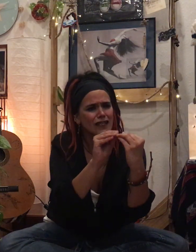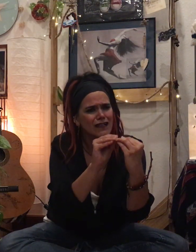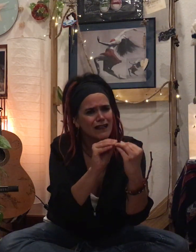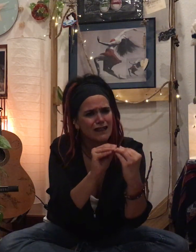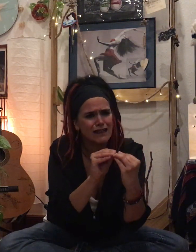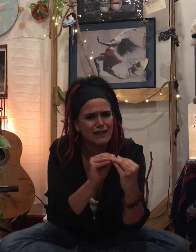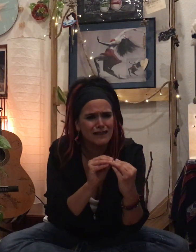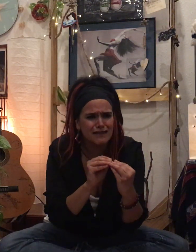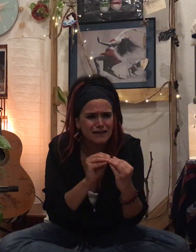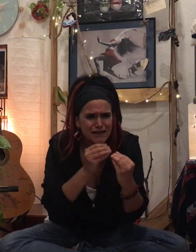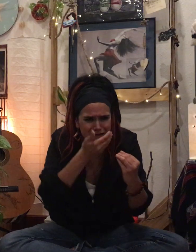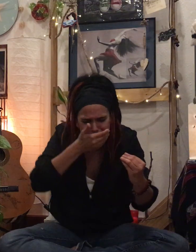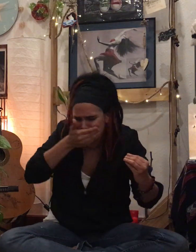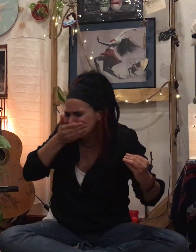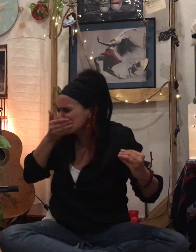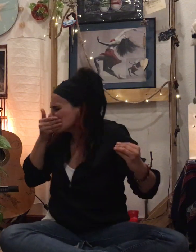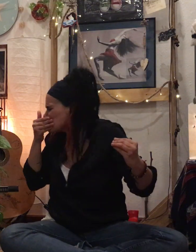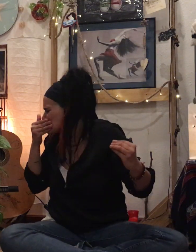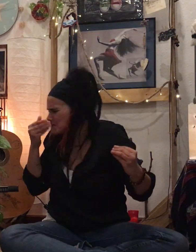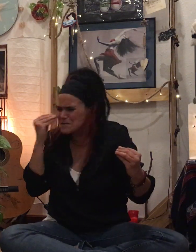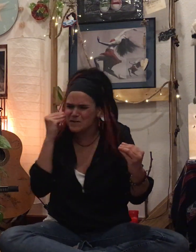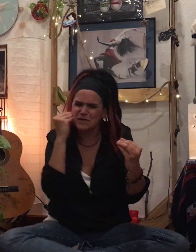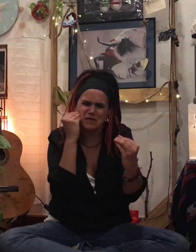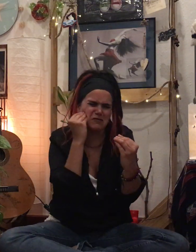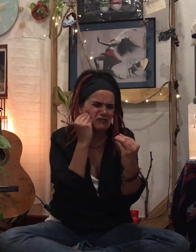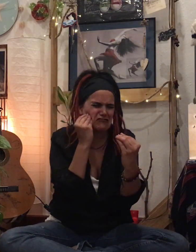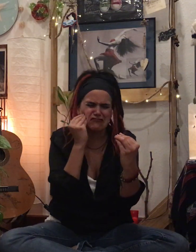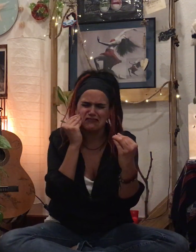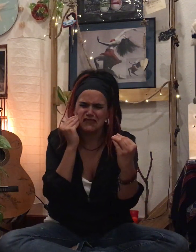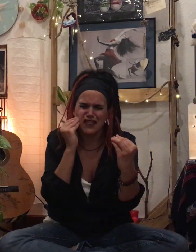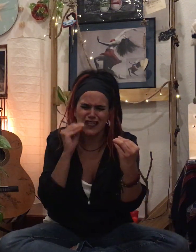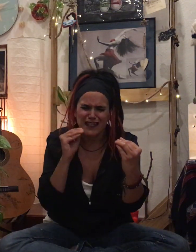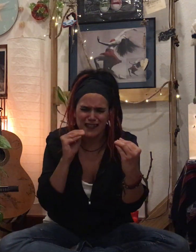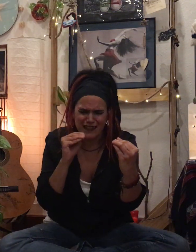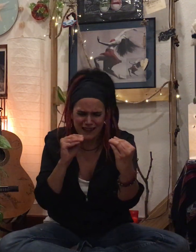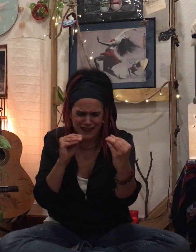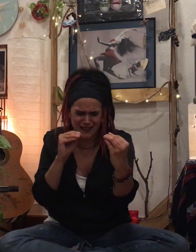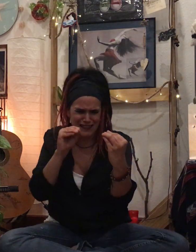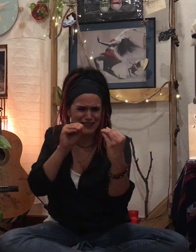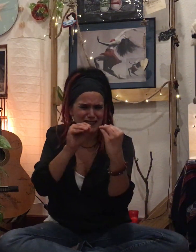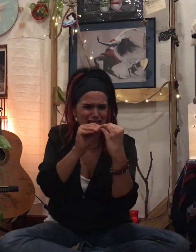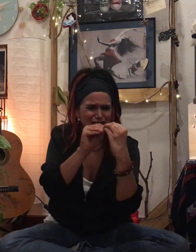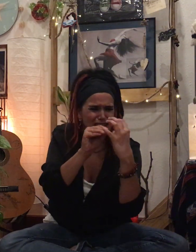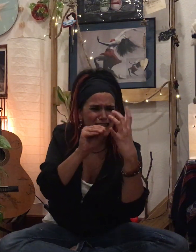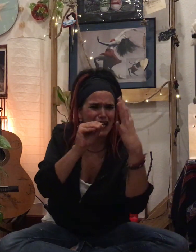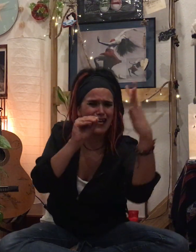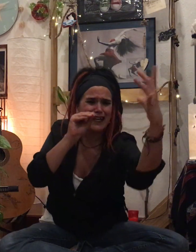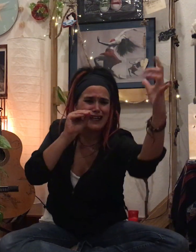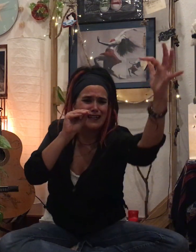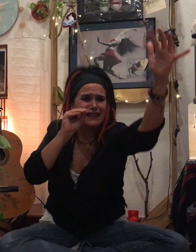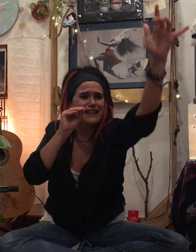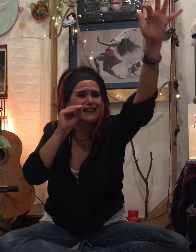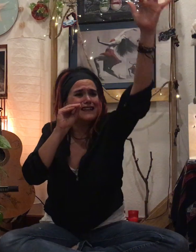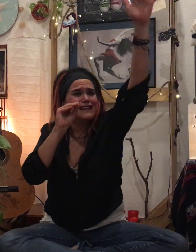Que fría es la acera de un beso de nadie